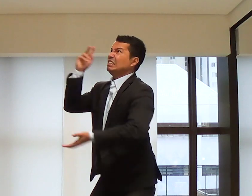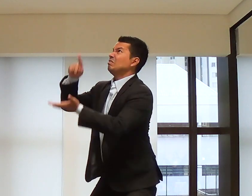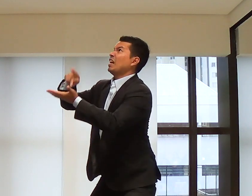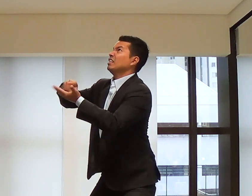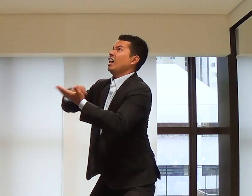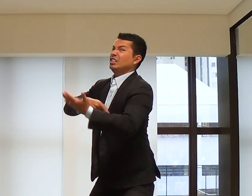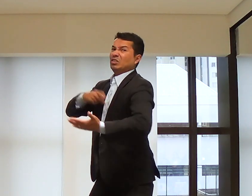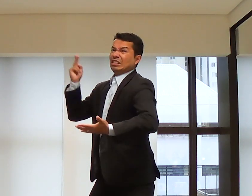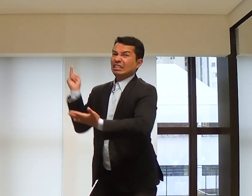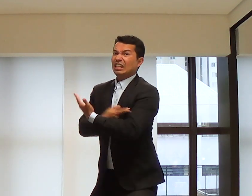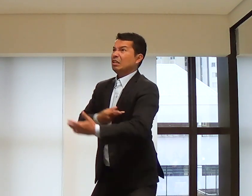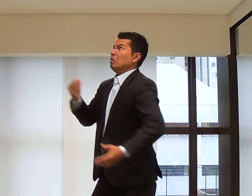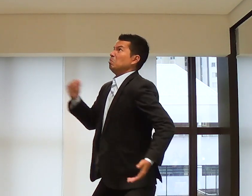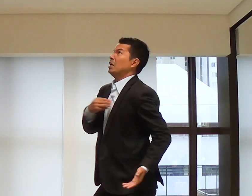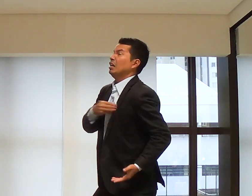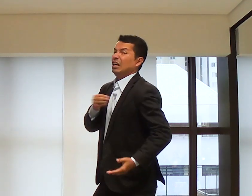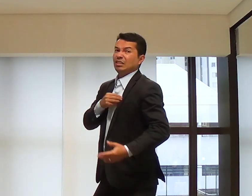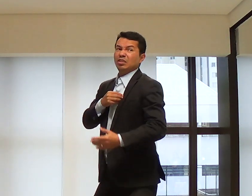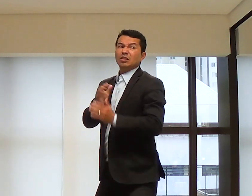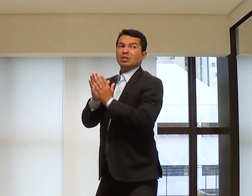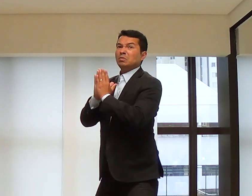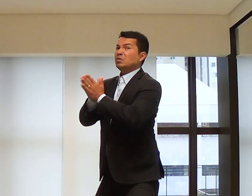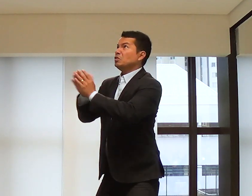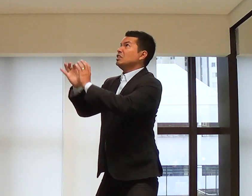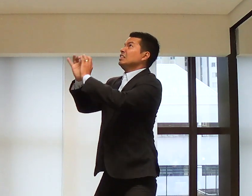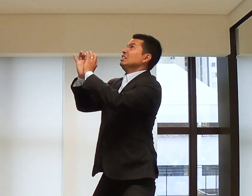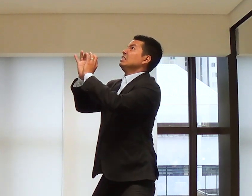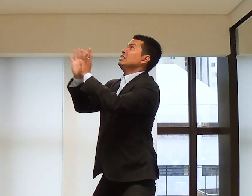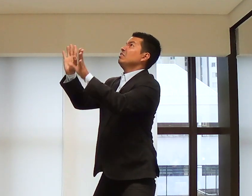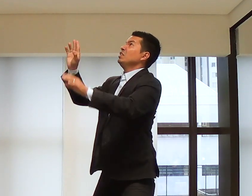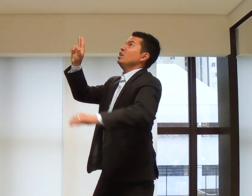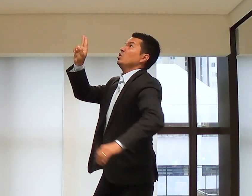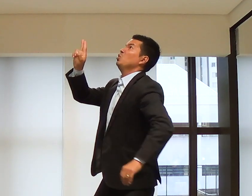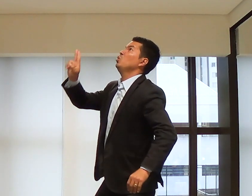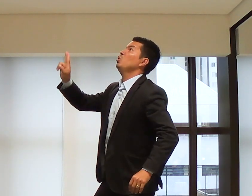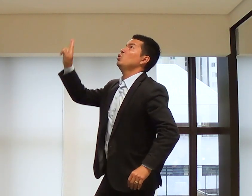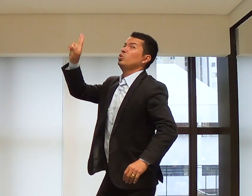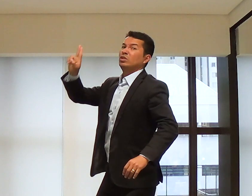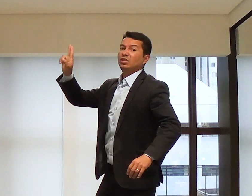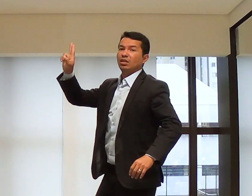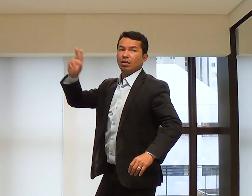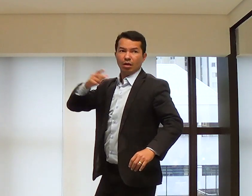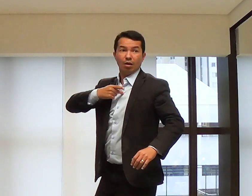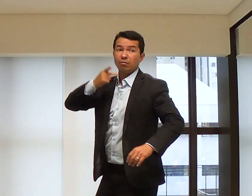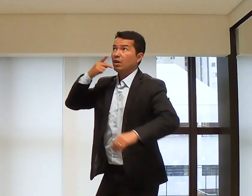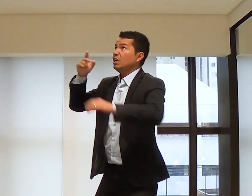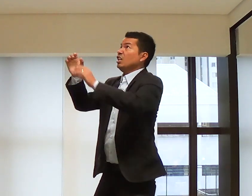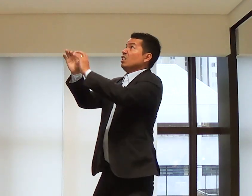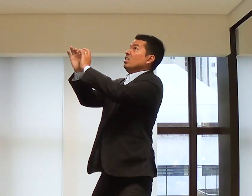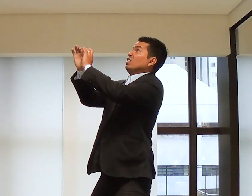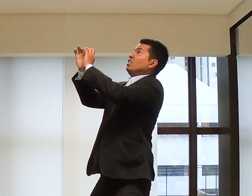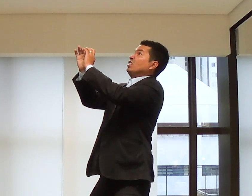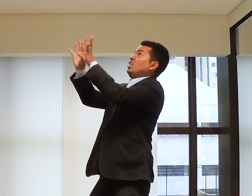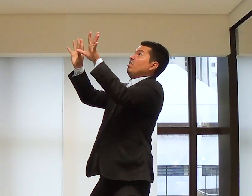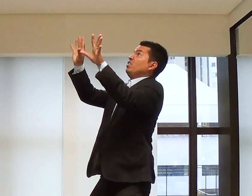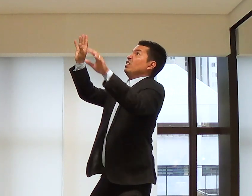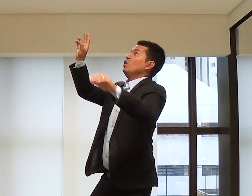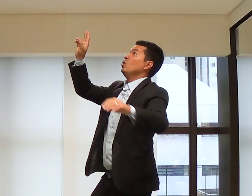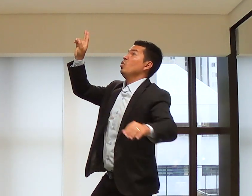Pedir perdão. Pedir que ele mudasse esses pecados. Que ele tivesse liberdade. E eu disse ao